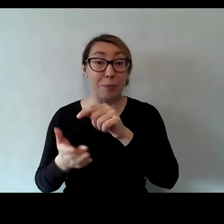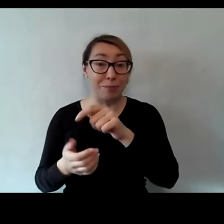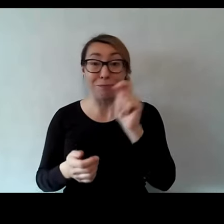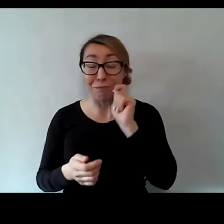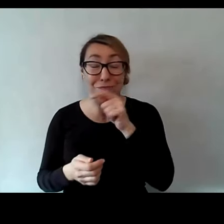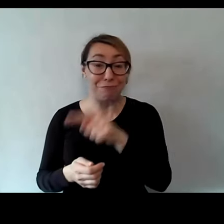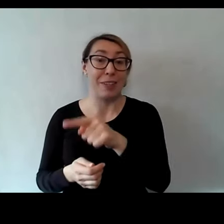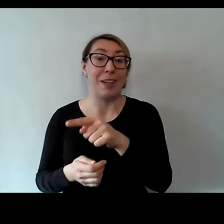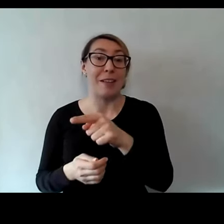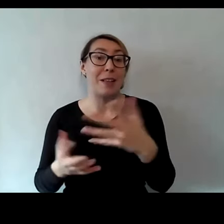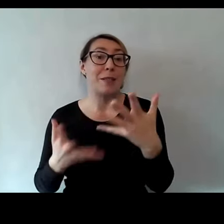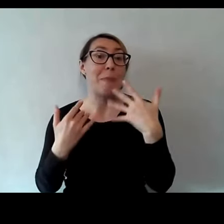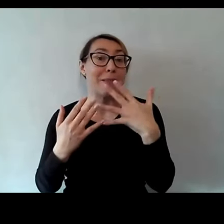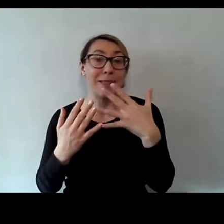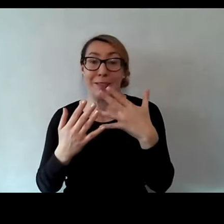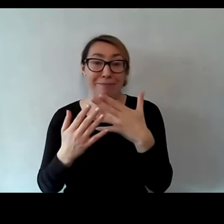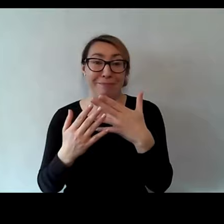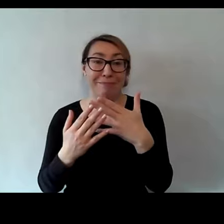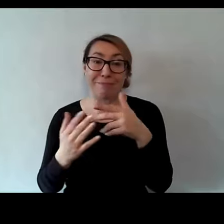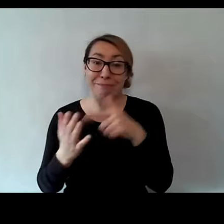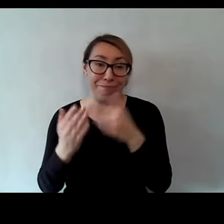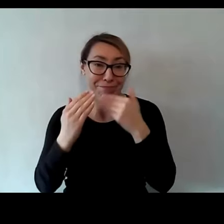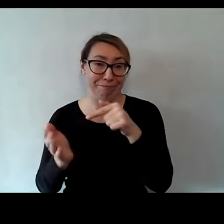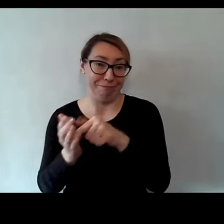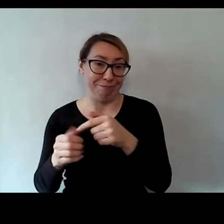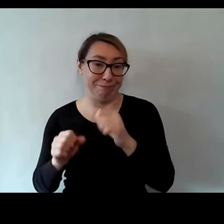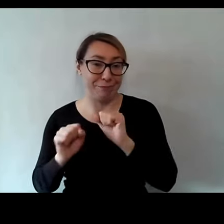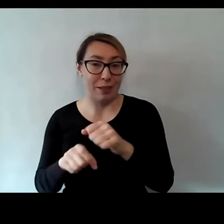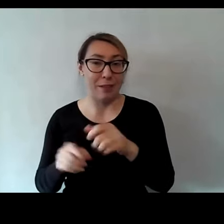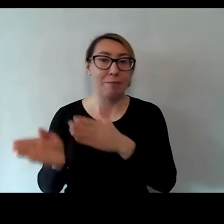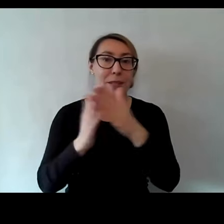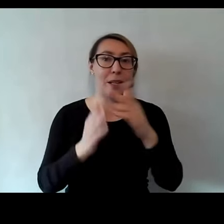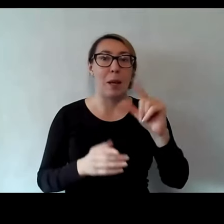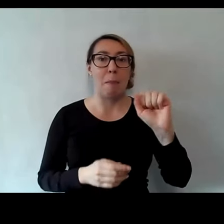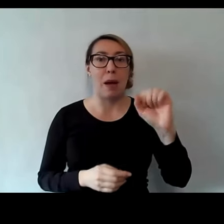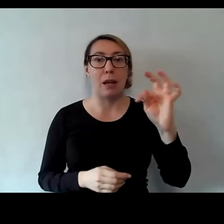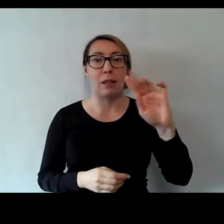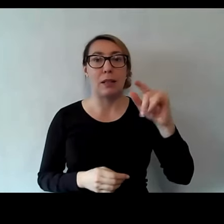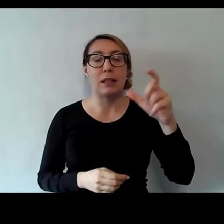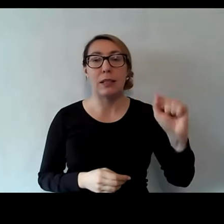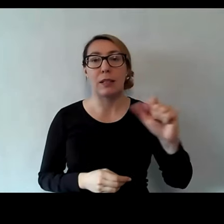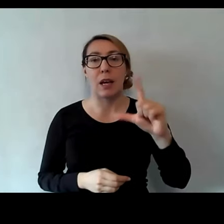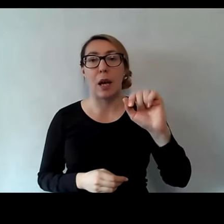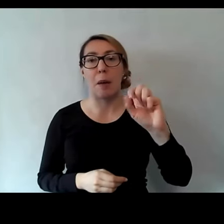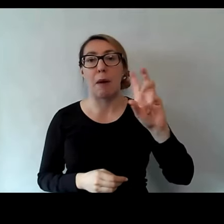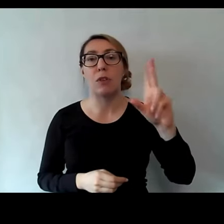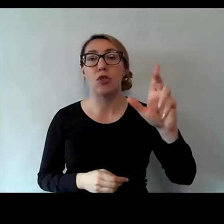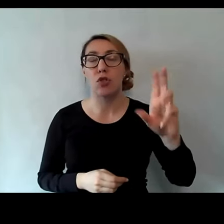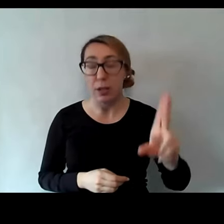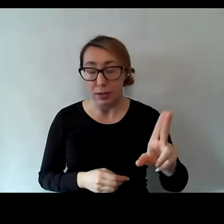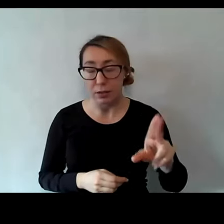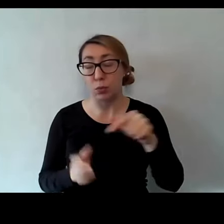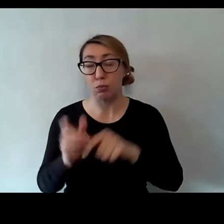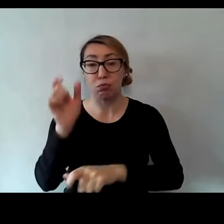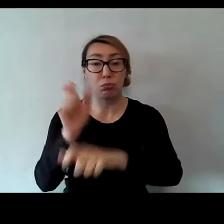czym stał się. Jest też Patrycja Pawliczak. Są to osoby, które tworzyły razem,